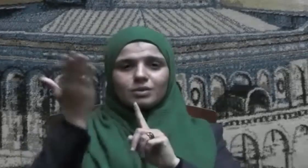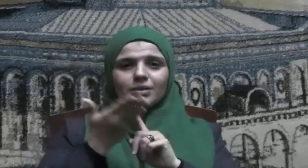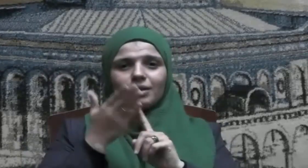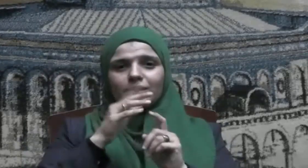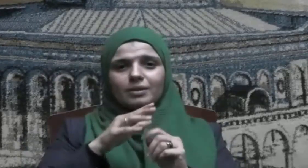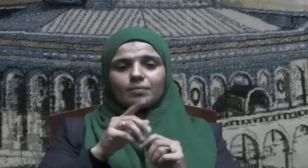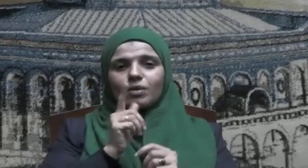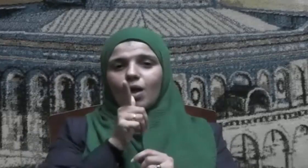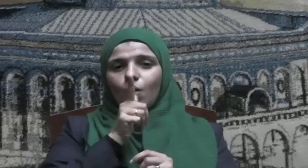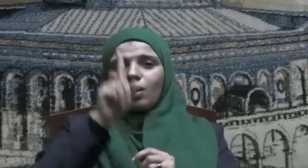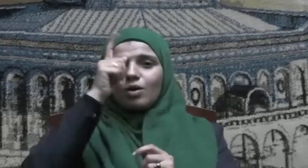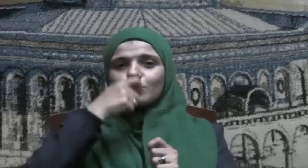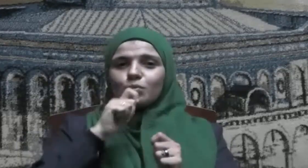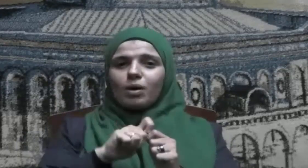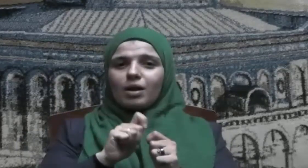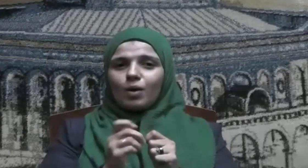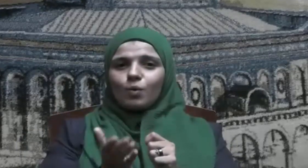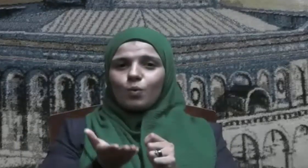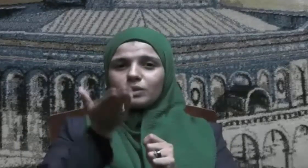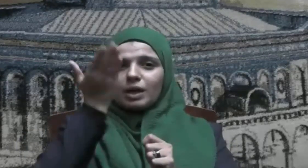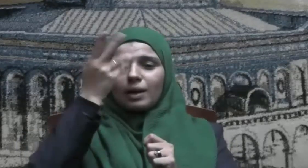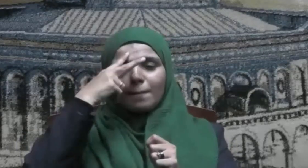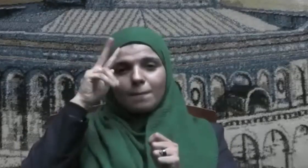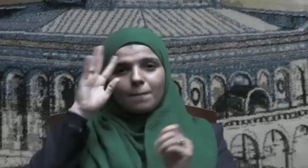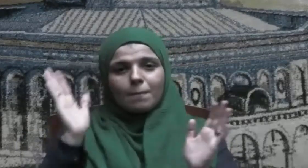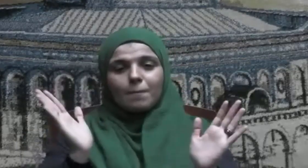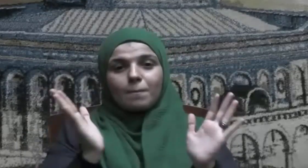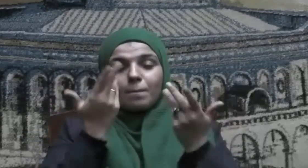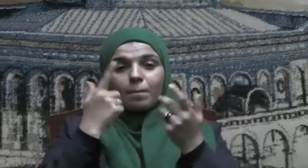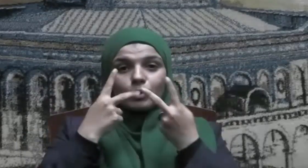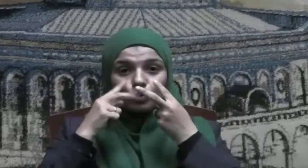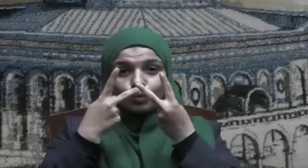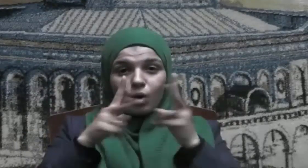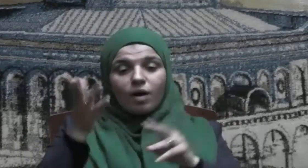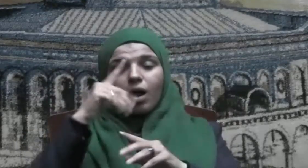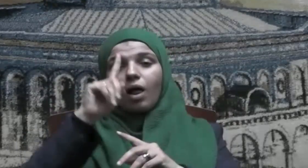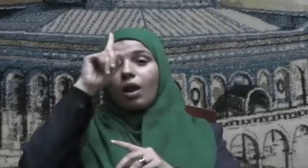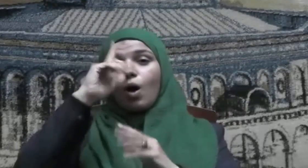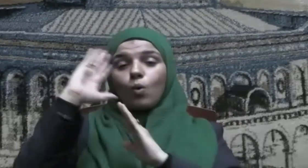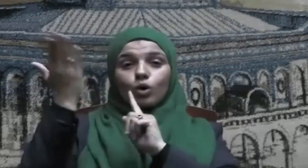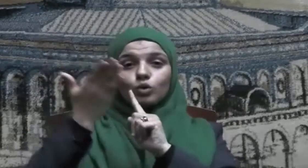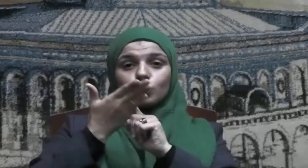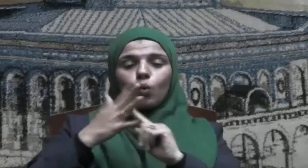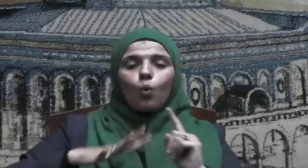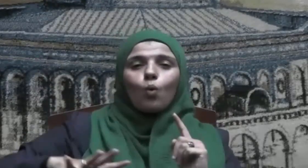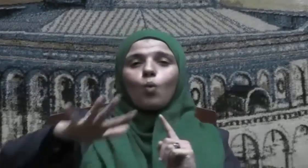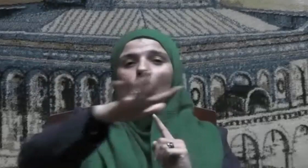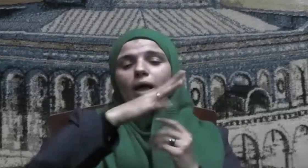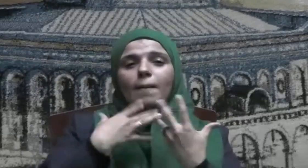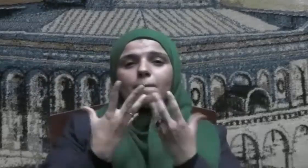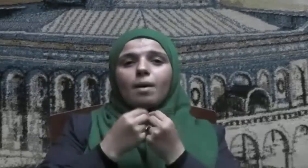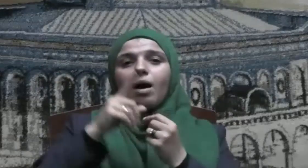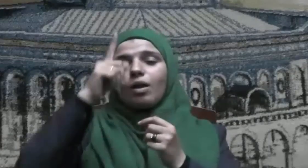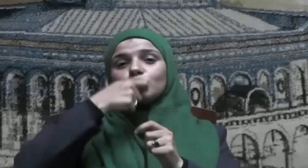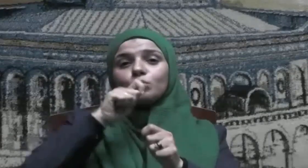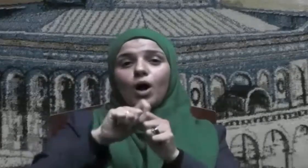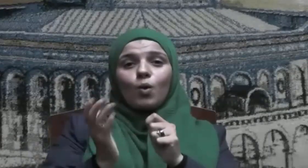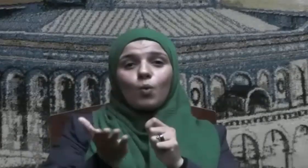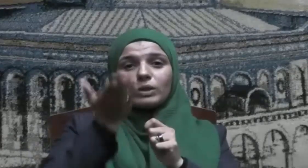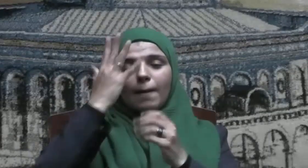تعالى ومن يجعل الله والرسول فأولئك مع الذين أنعم الله عليهم من النبيين